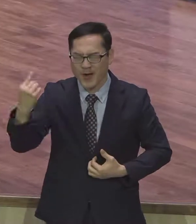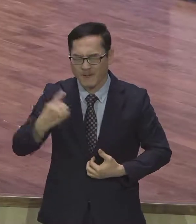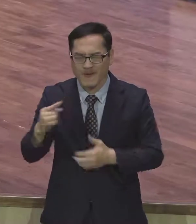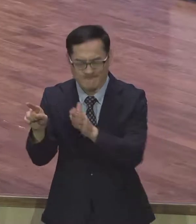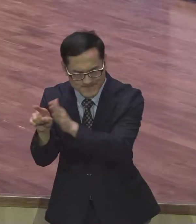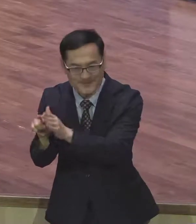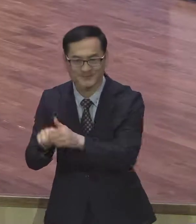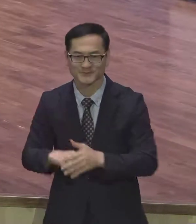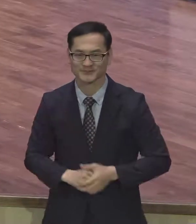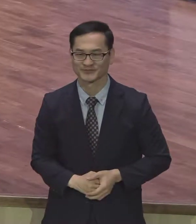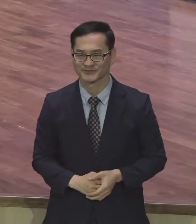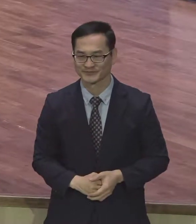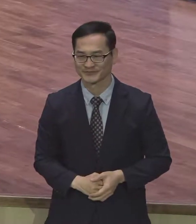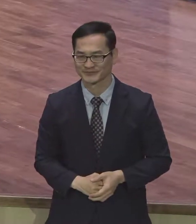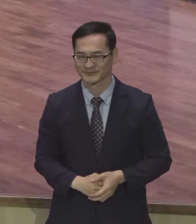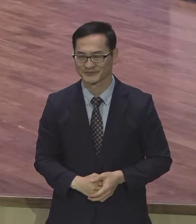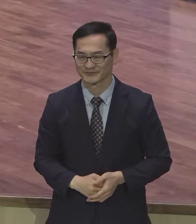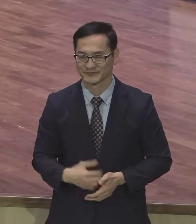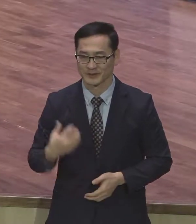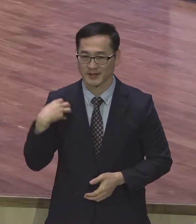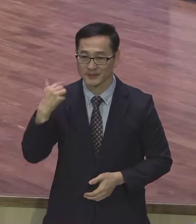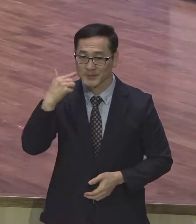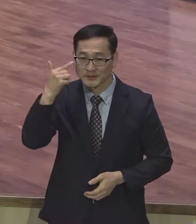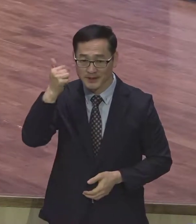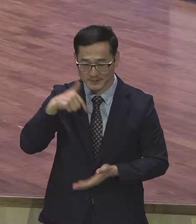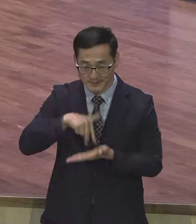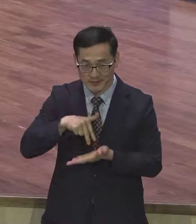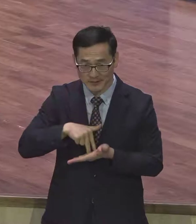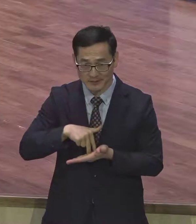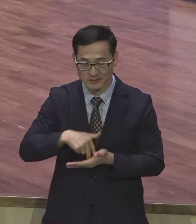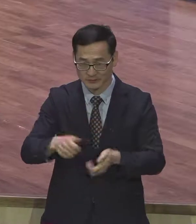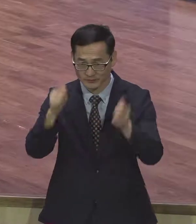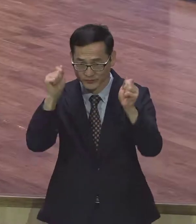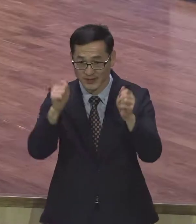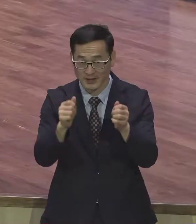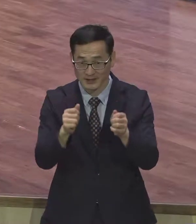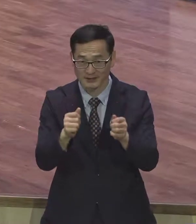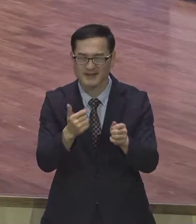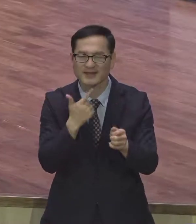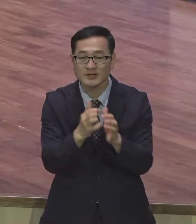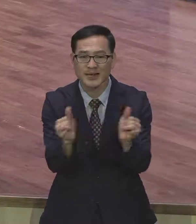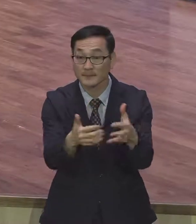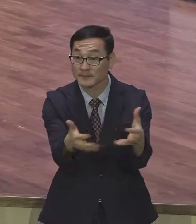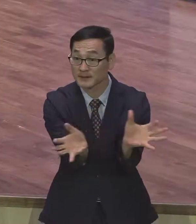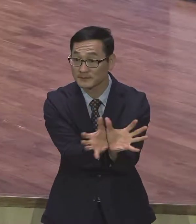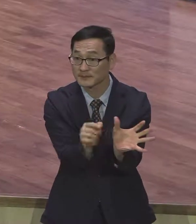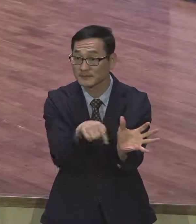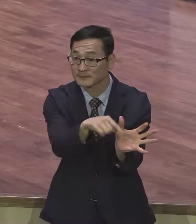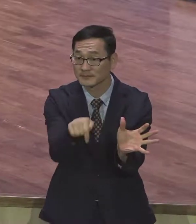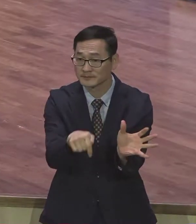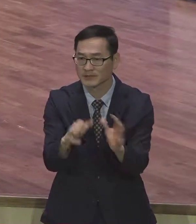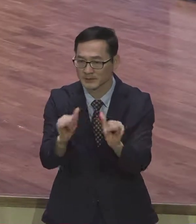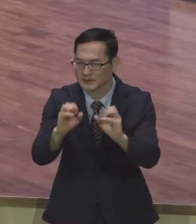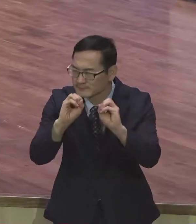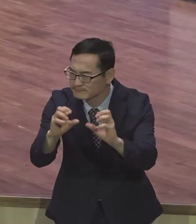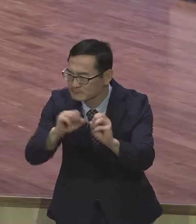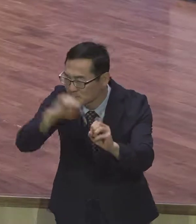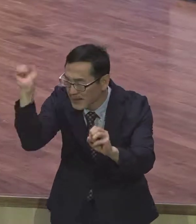단임 목사로서 우리 무속 팀들이 무속인들을 한 분 한 분 건져내어서 흑암에서